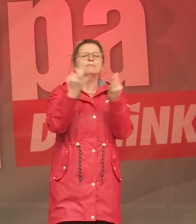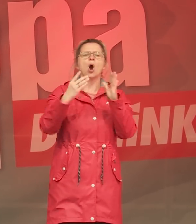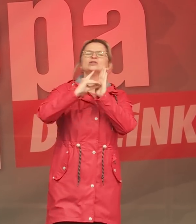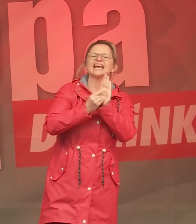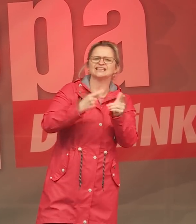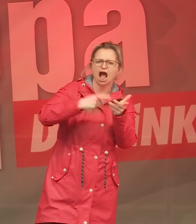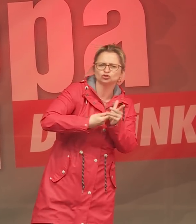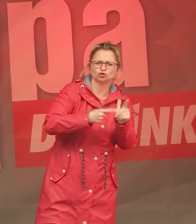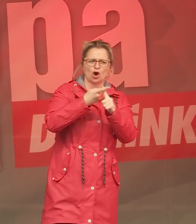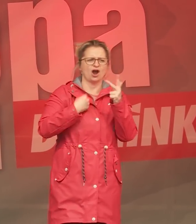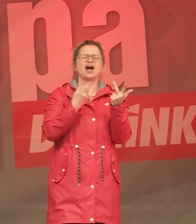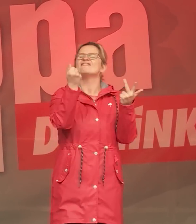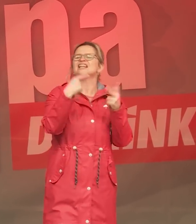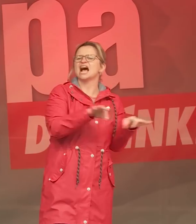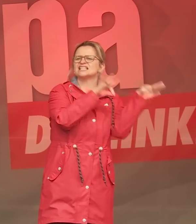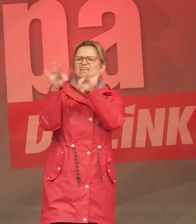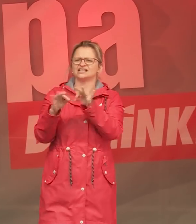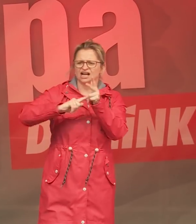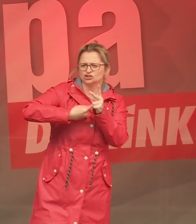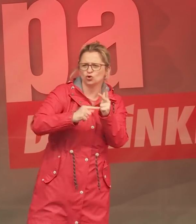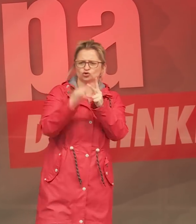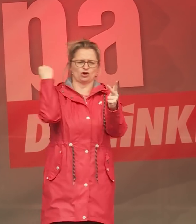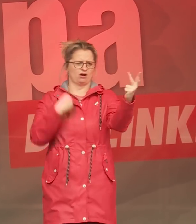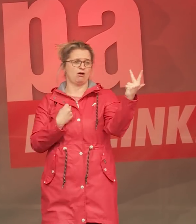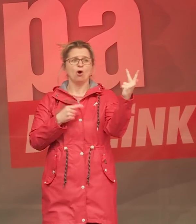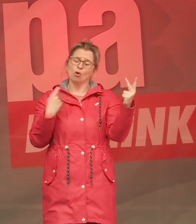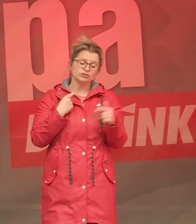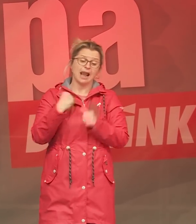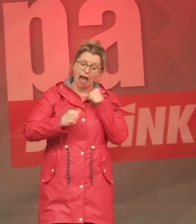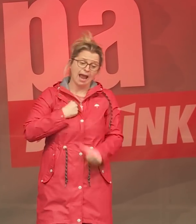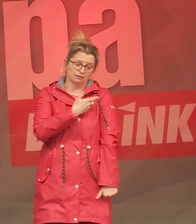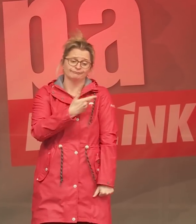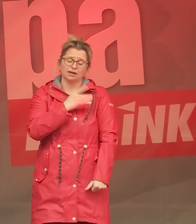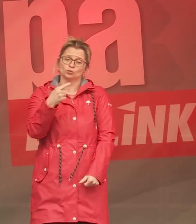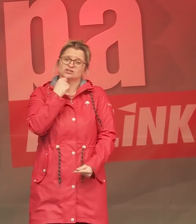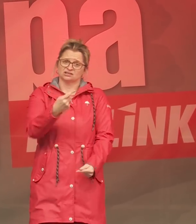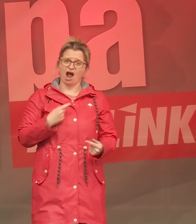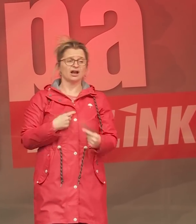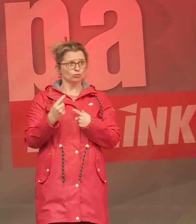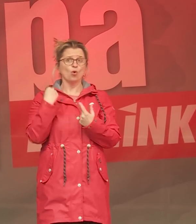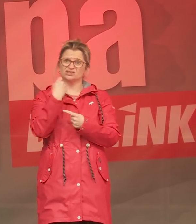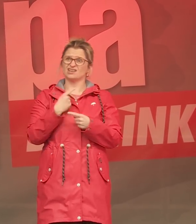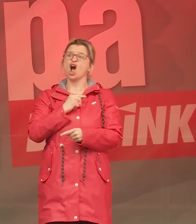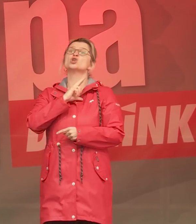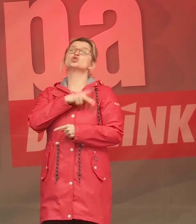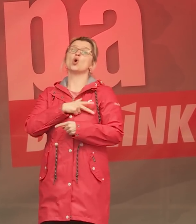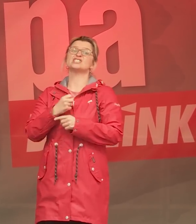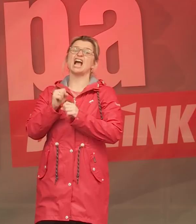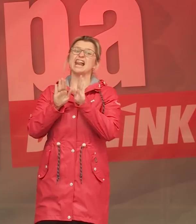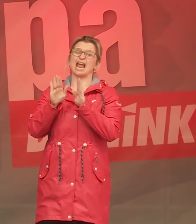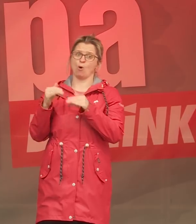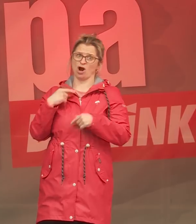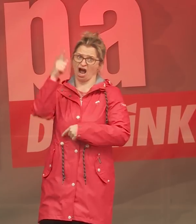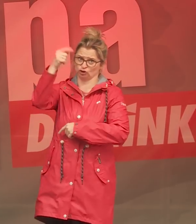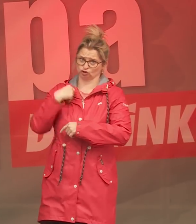und eine Finanztransaktionssteuer. Und ich sage es mit Bedauern, dass unser Finanzminister, unser sozialdemokratischer